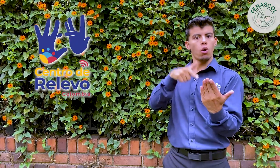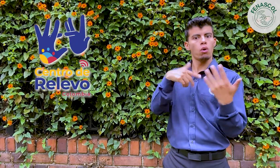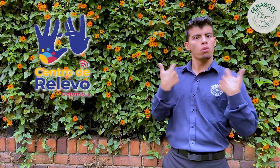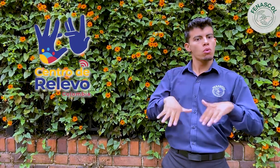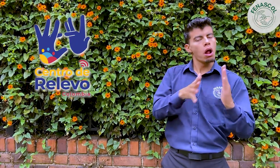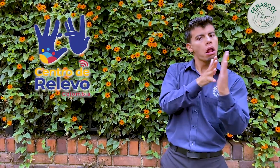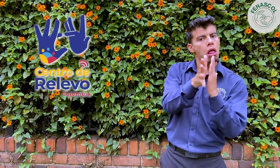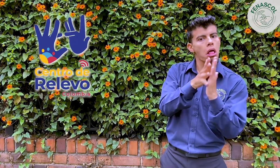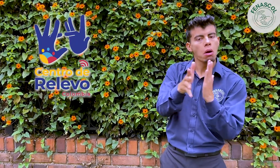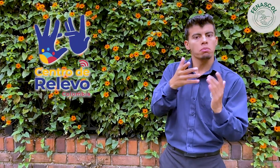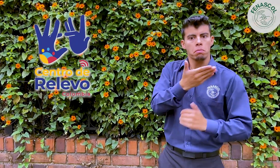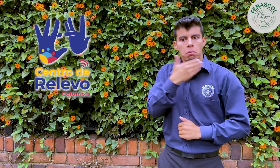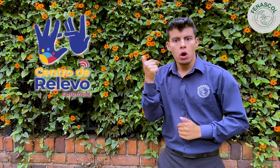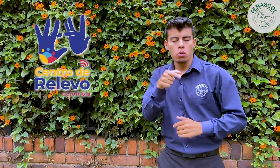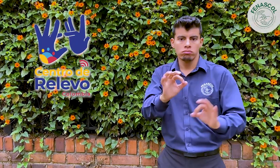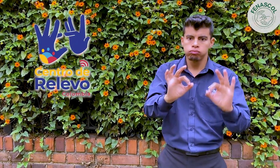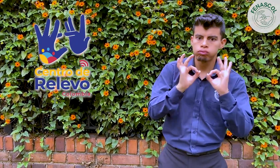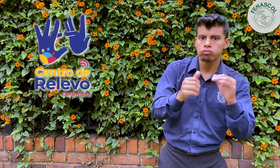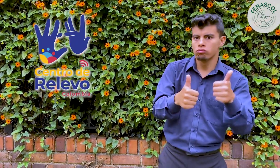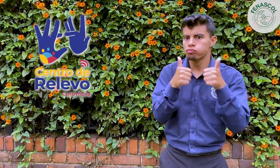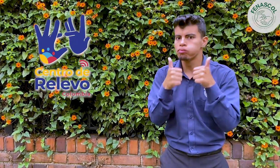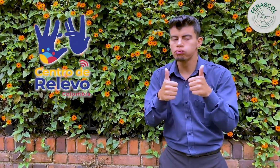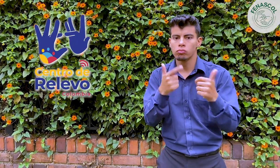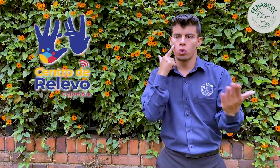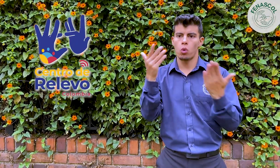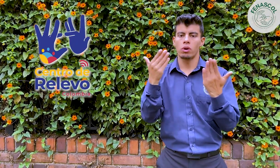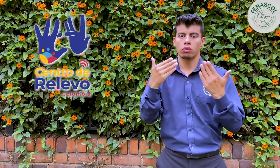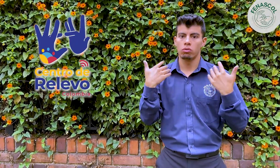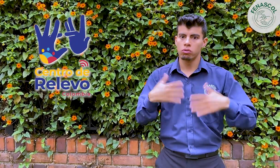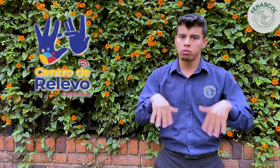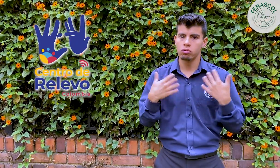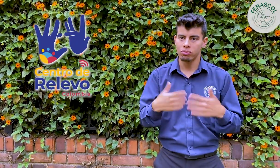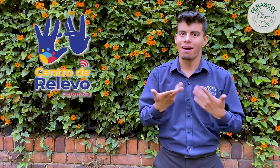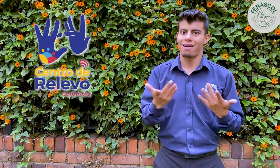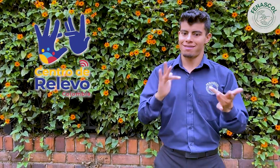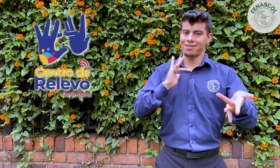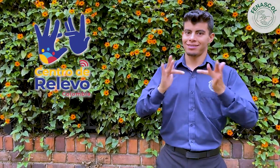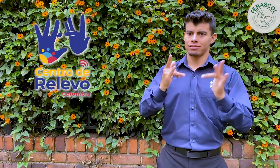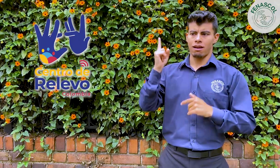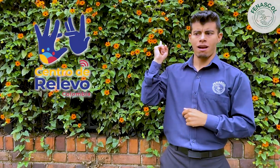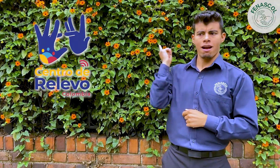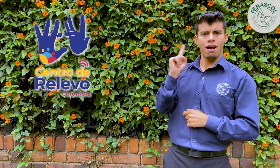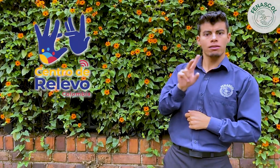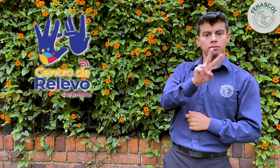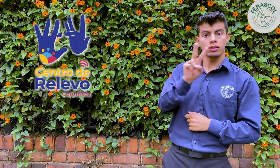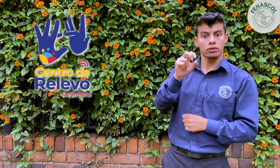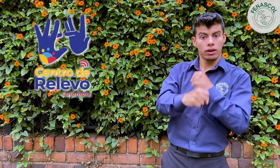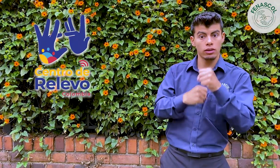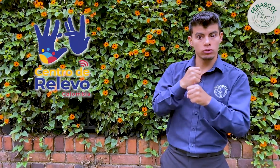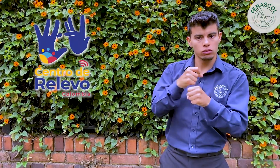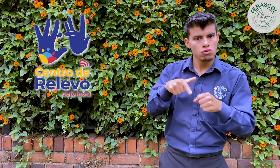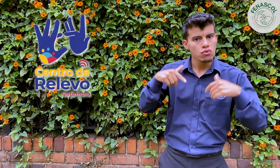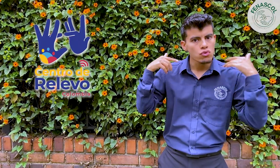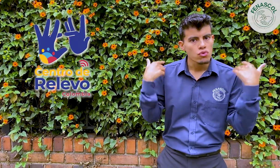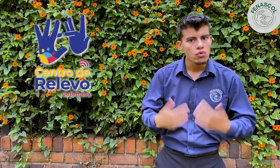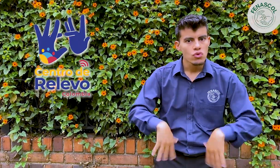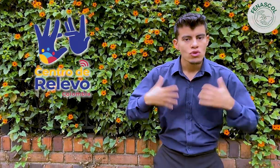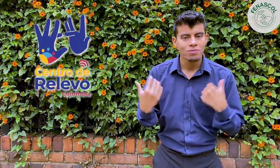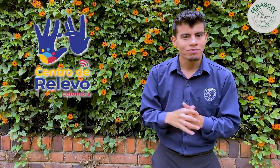muy positivos, posicionándose como el mejor proyecto de este tipo. Centro de Relevo lleva 22 años de